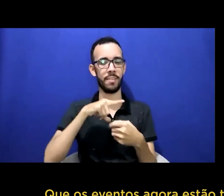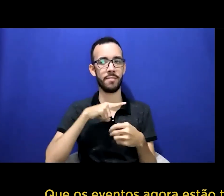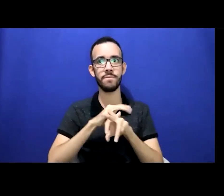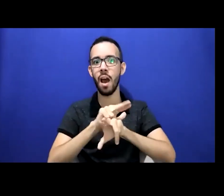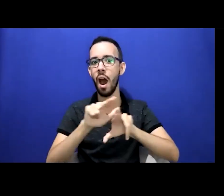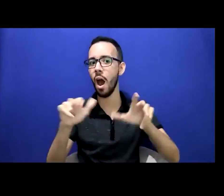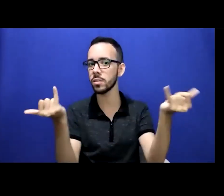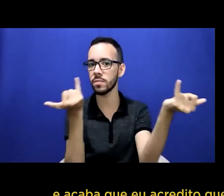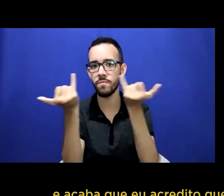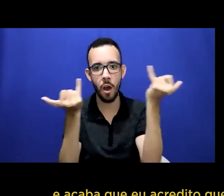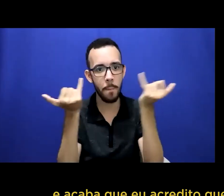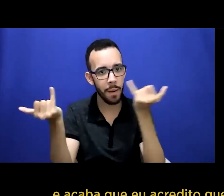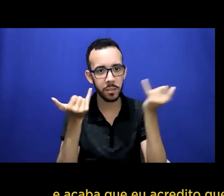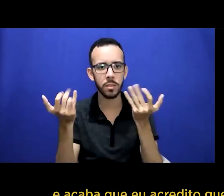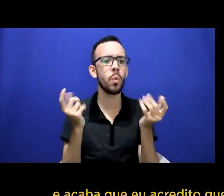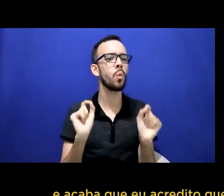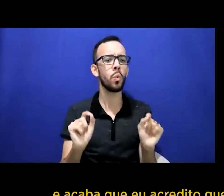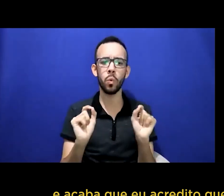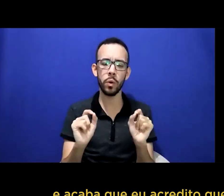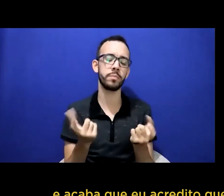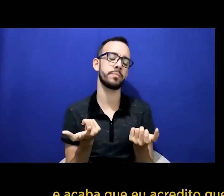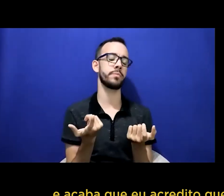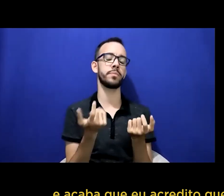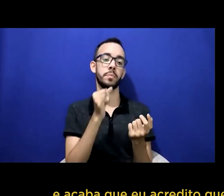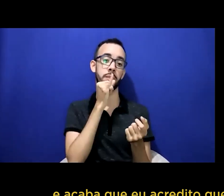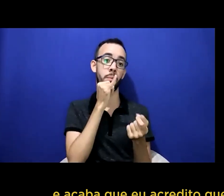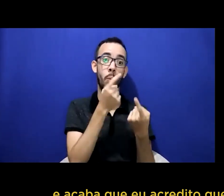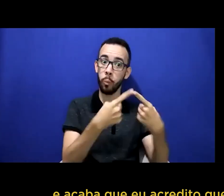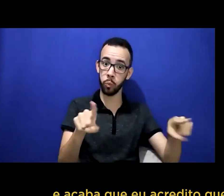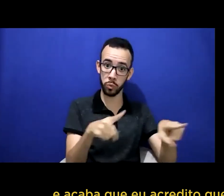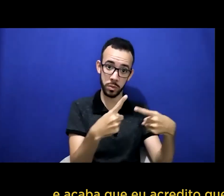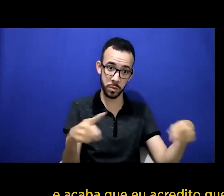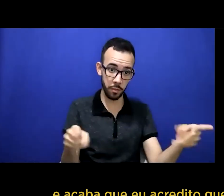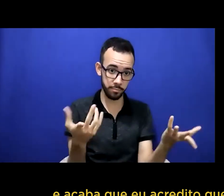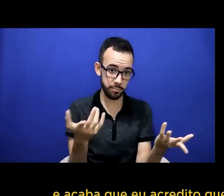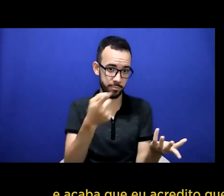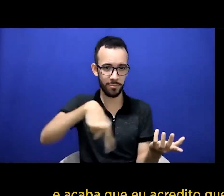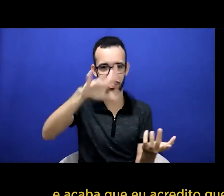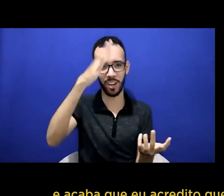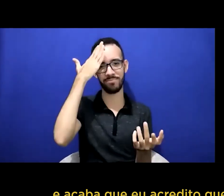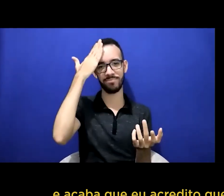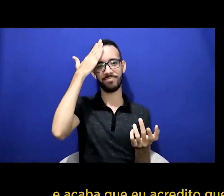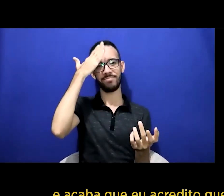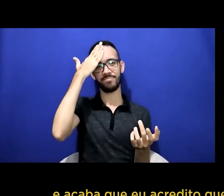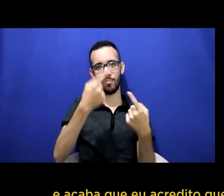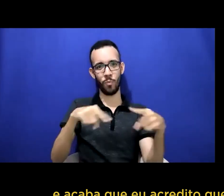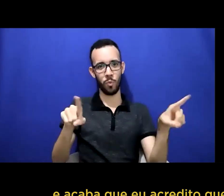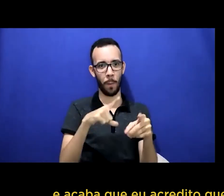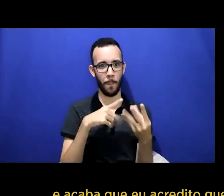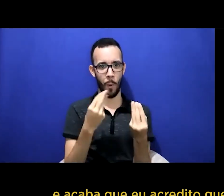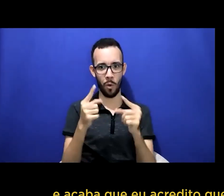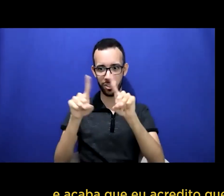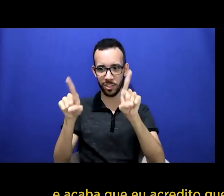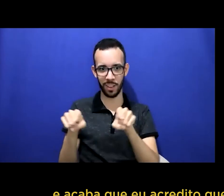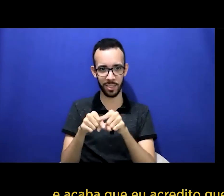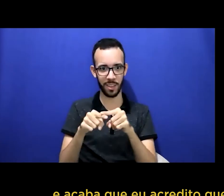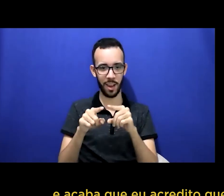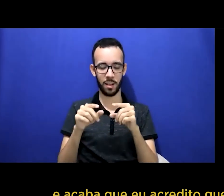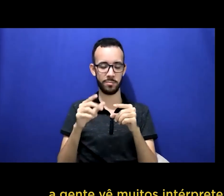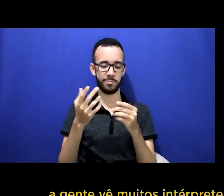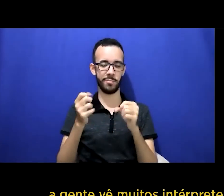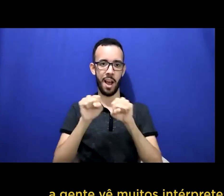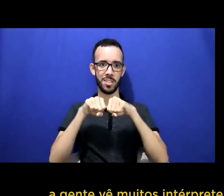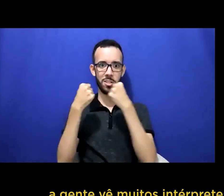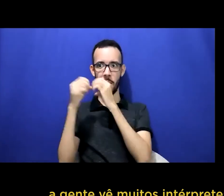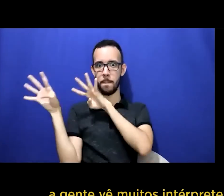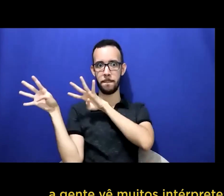remotos e acaba que eu acredito que facilitou um pouco essa questão da acessibilidade